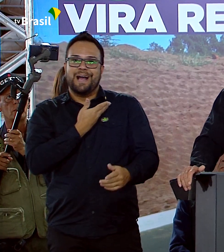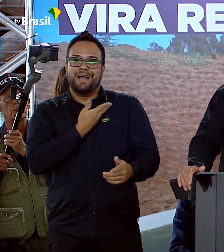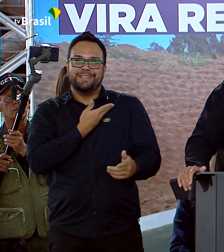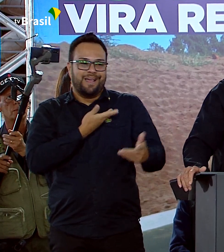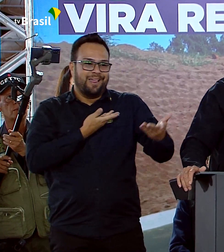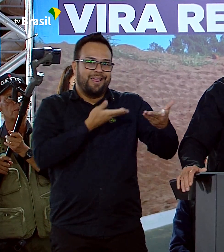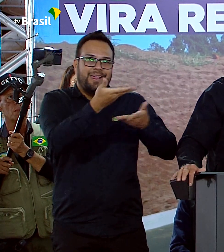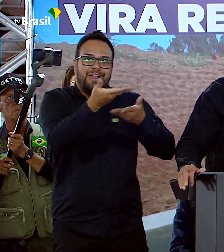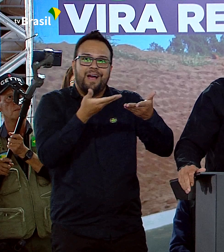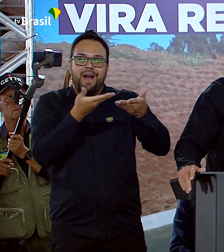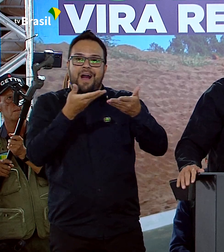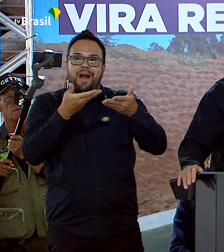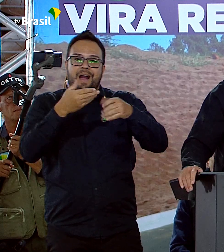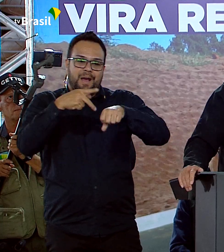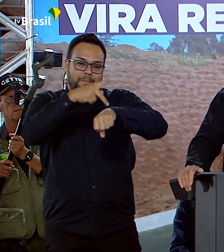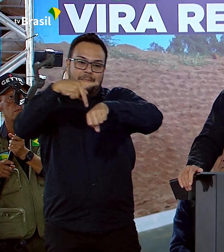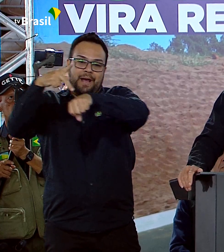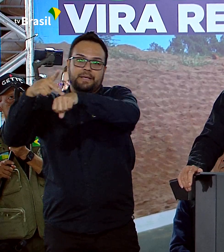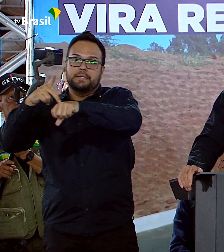Existem interesses.